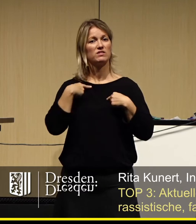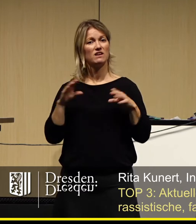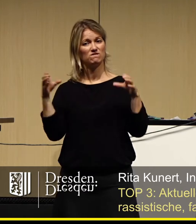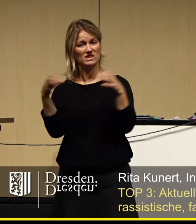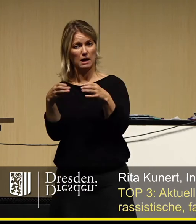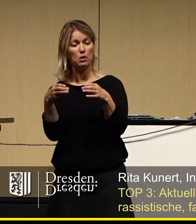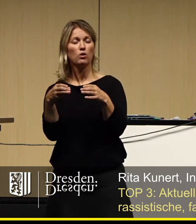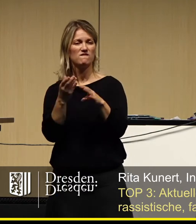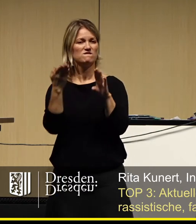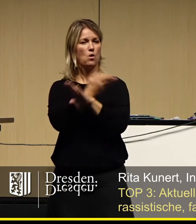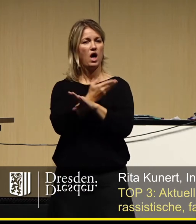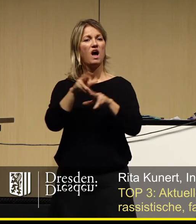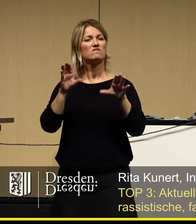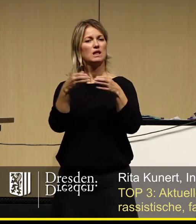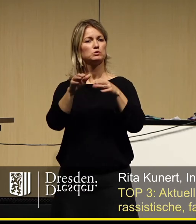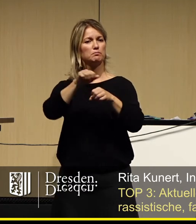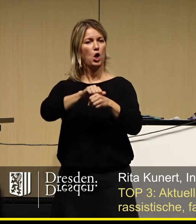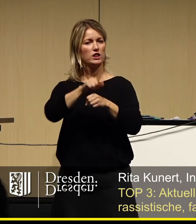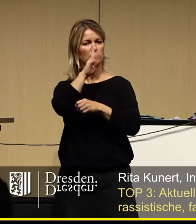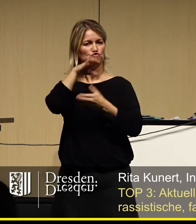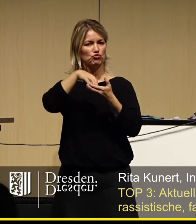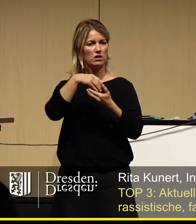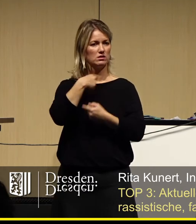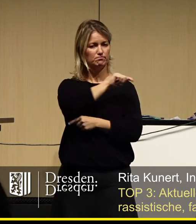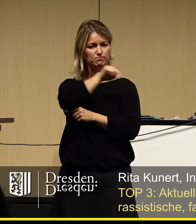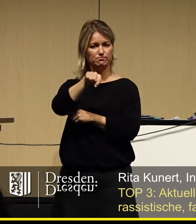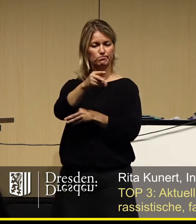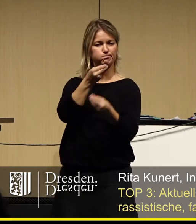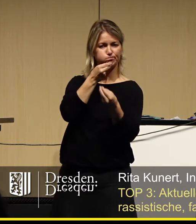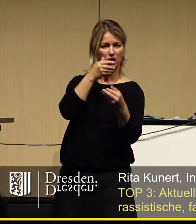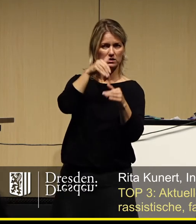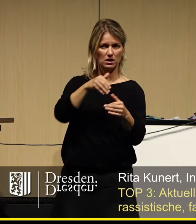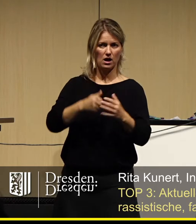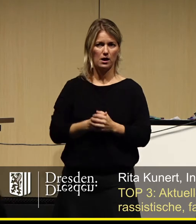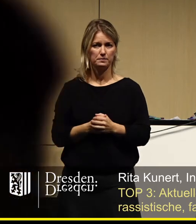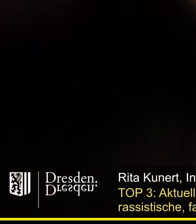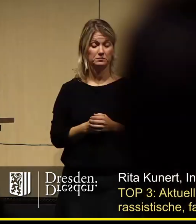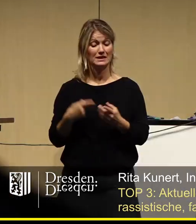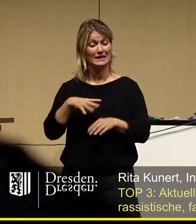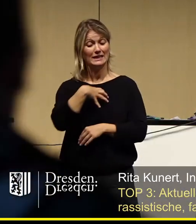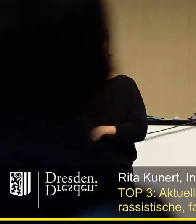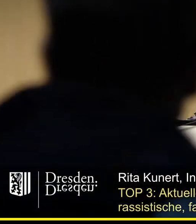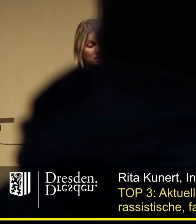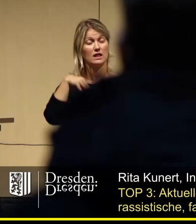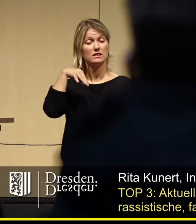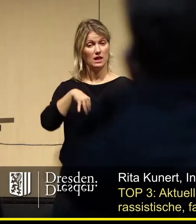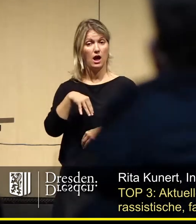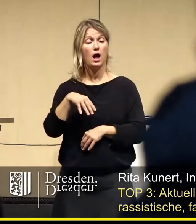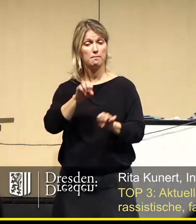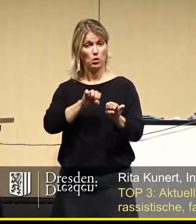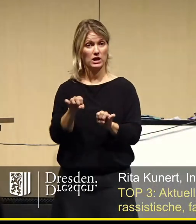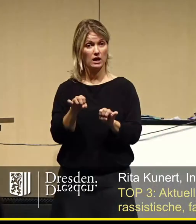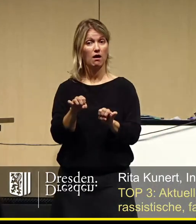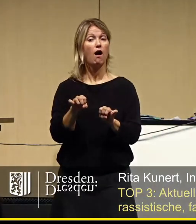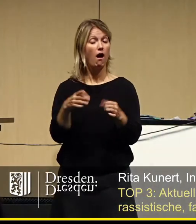mit der Versammlungsbehörde der Stadt auseinander. Dass es nun in Dresden immerhin die Möglichkeit eines Protests in Sicht